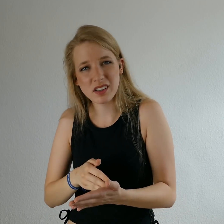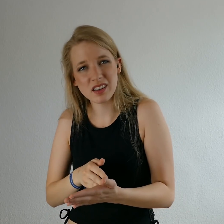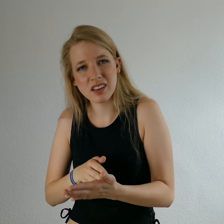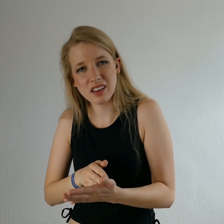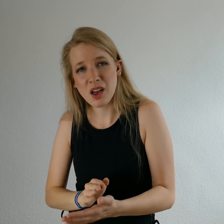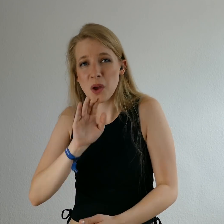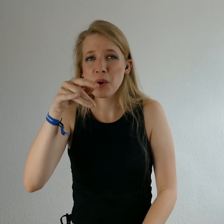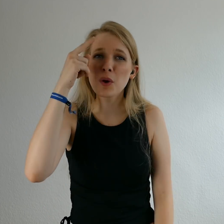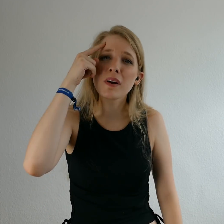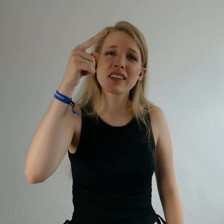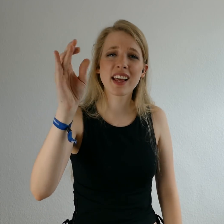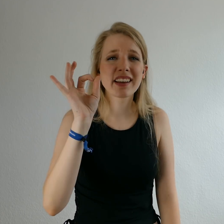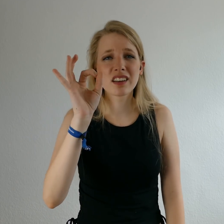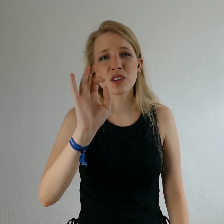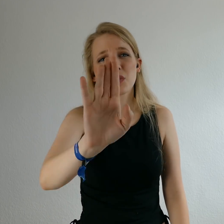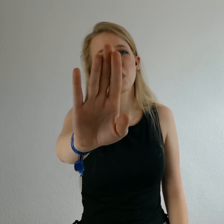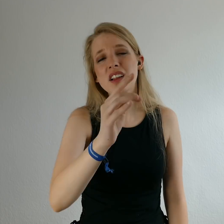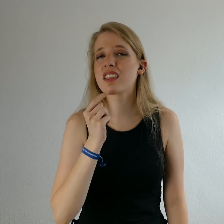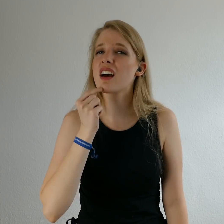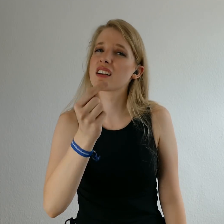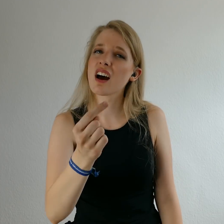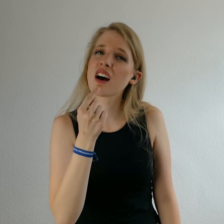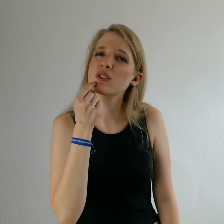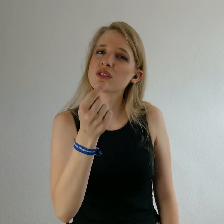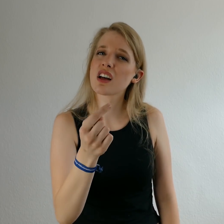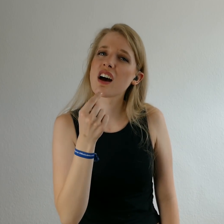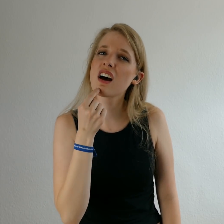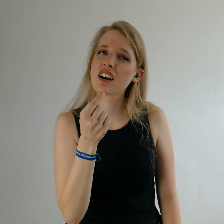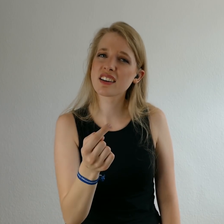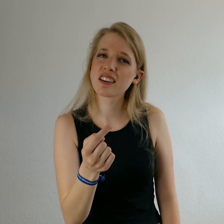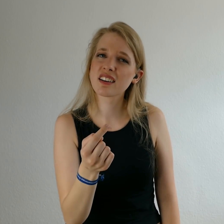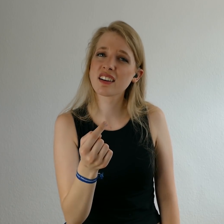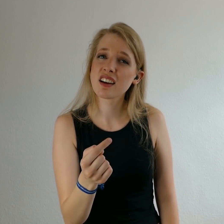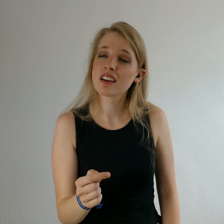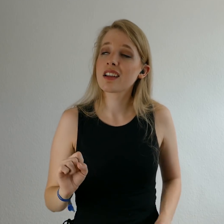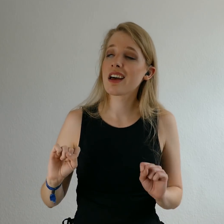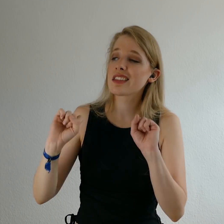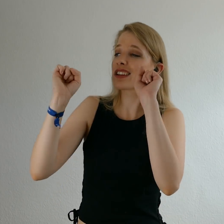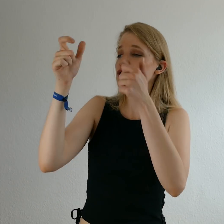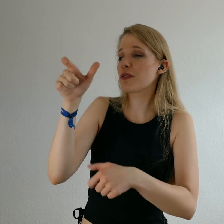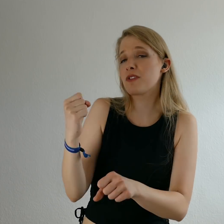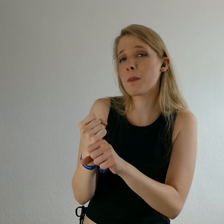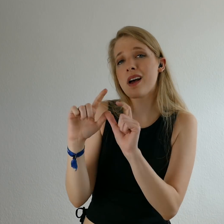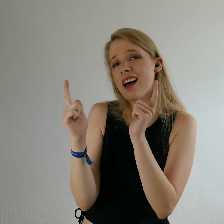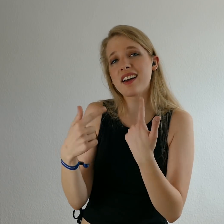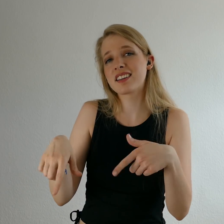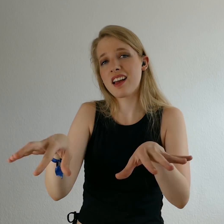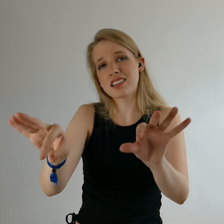Überdenke gut deine Aussage Denn der Schöpfer macht keine